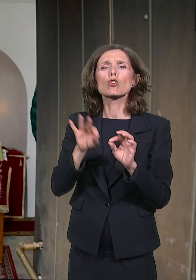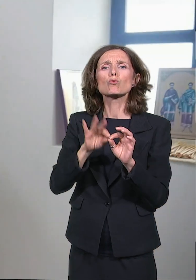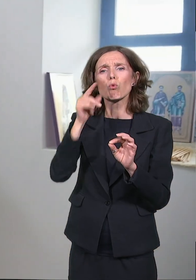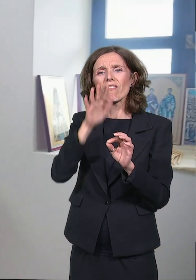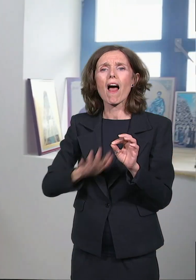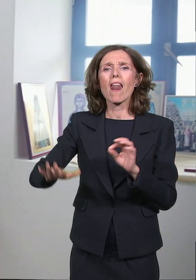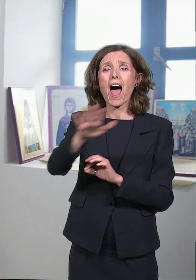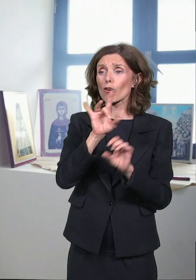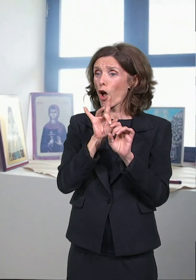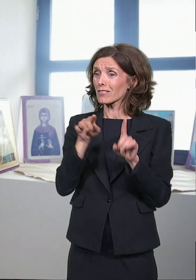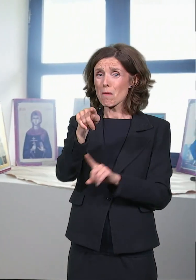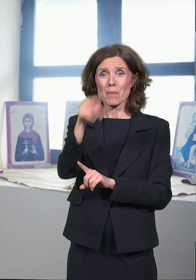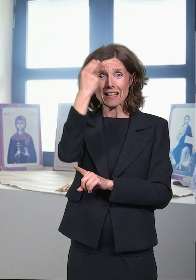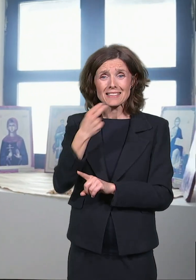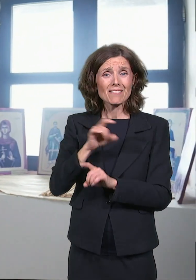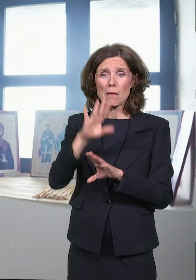ovim prostorima.